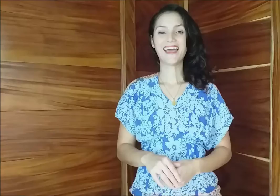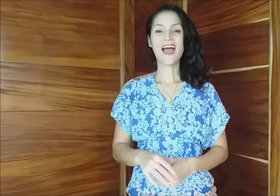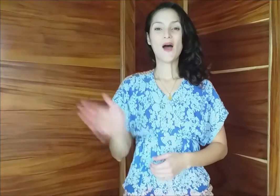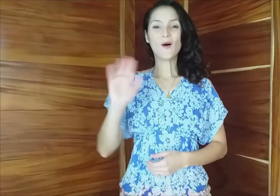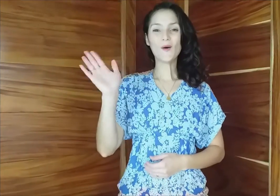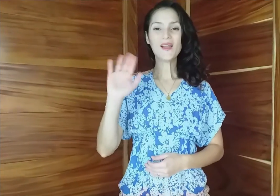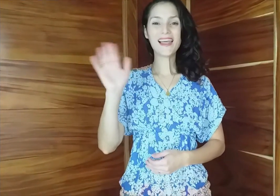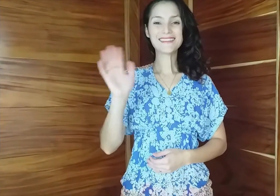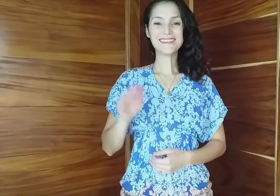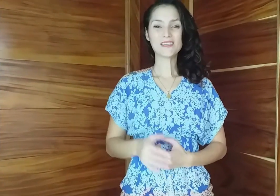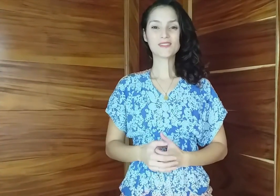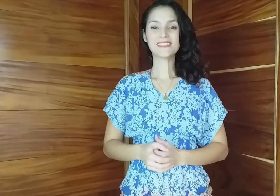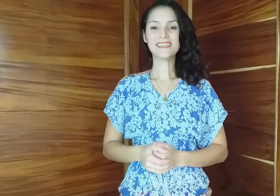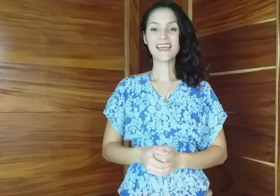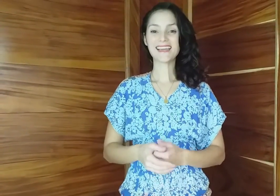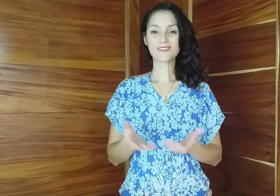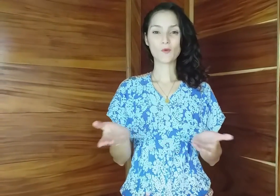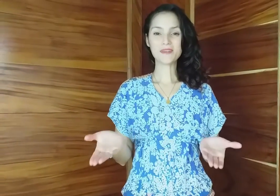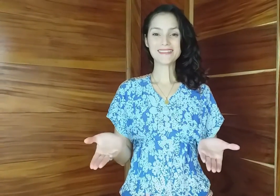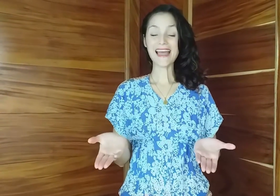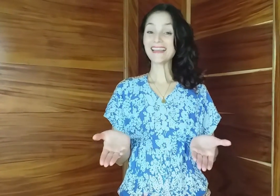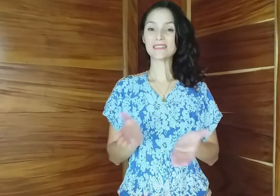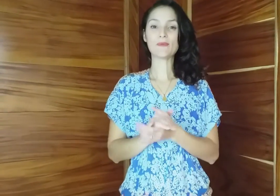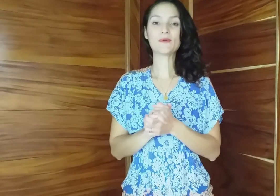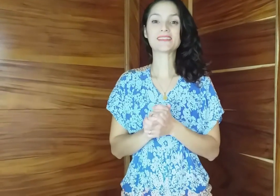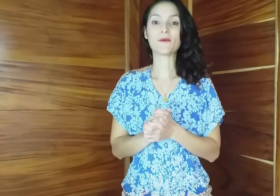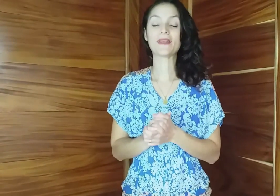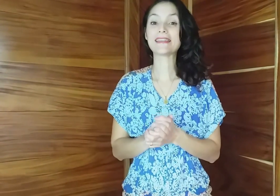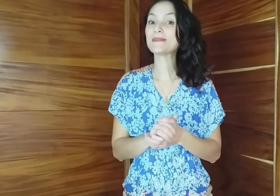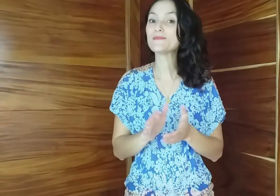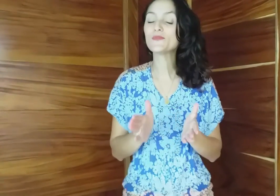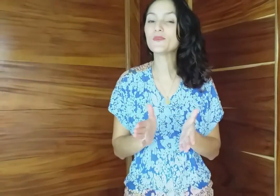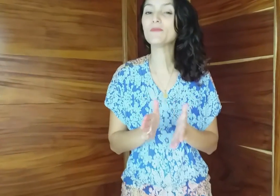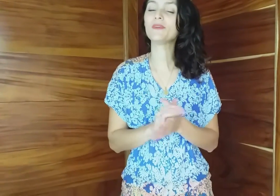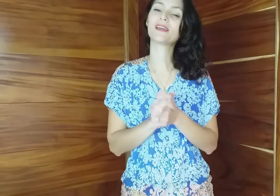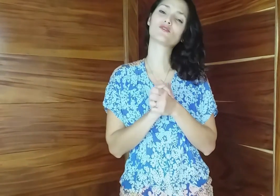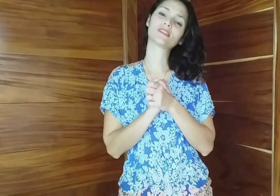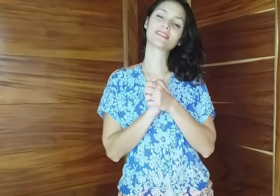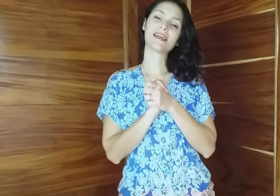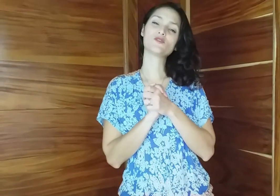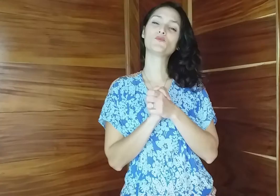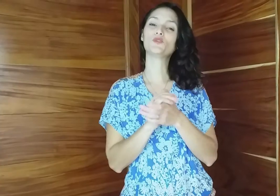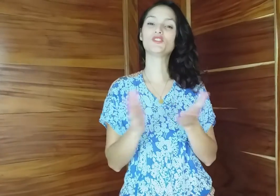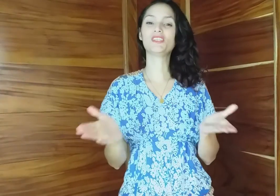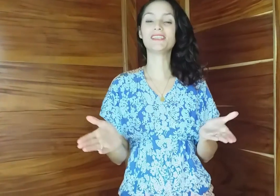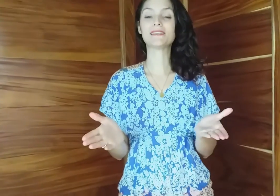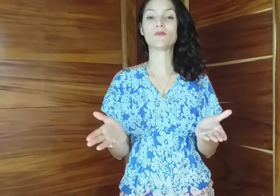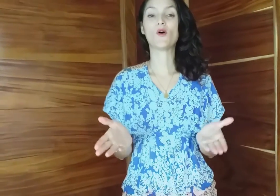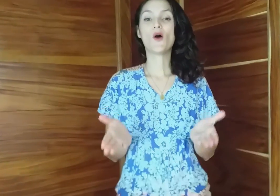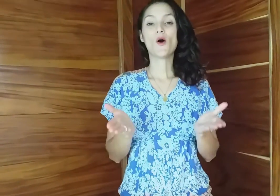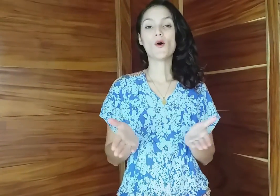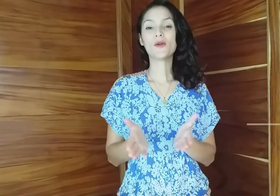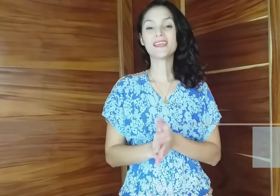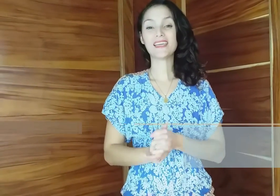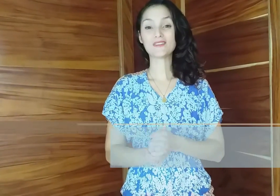Hola chicos y chicas, ¿cómo están? Espero que se encuentren muy bien, los extraño muchísimo. Hoy quiero